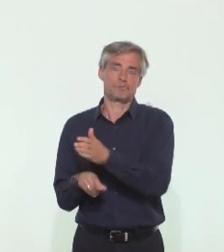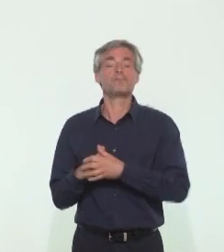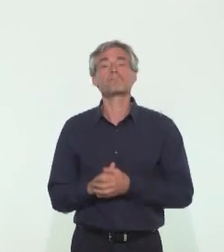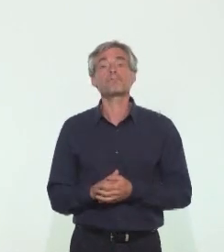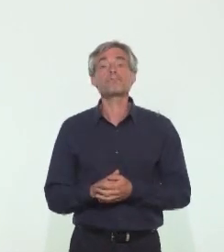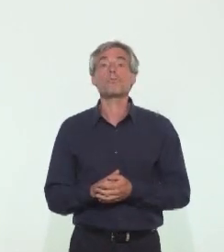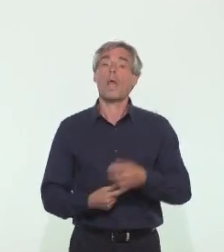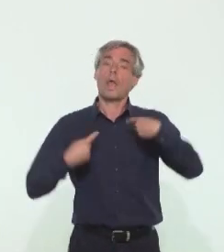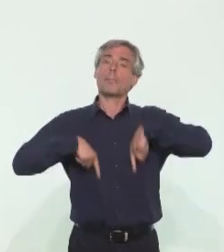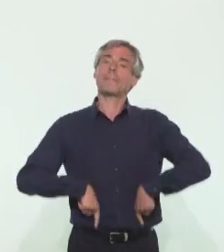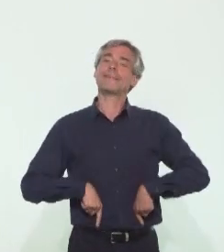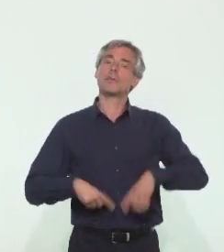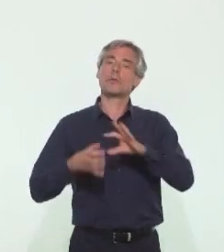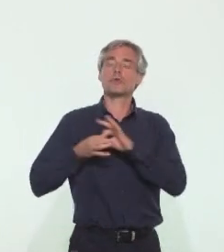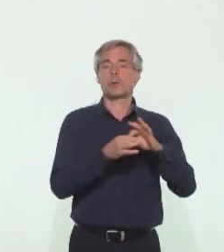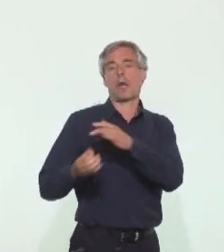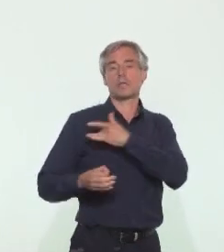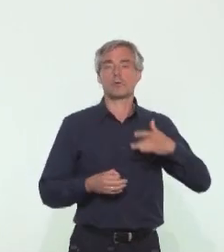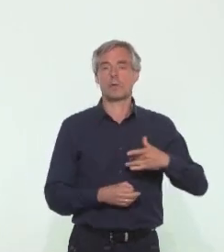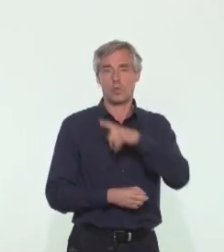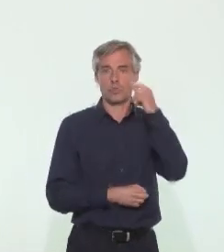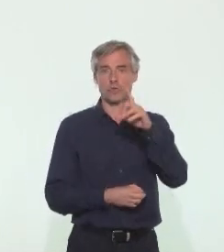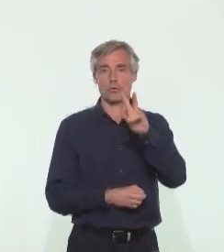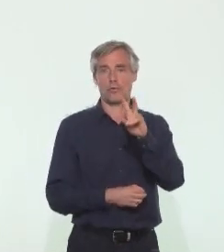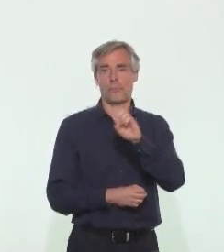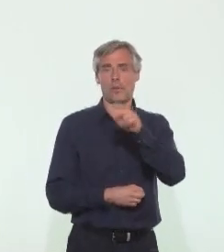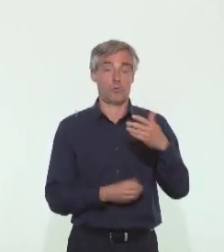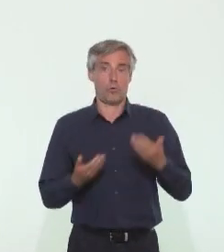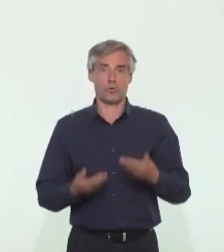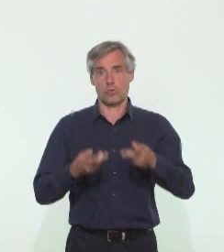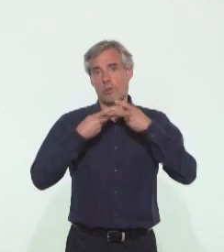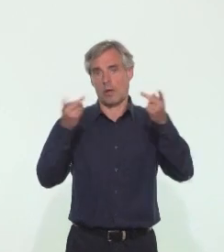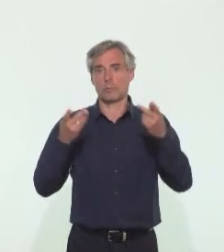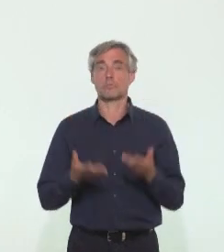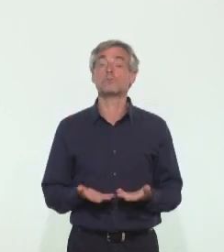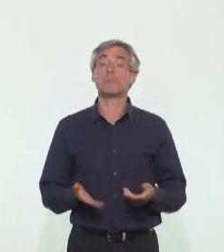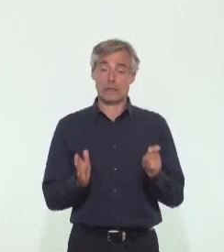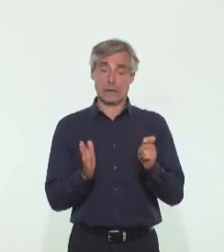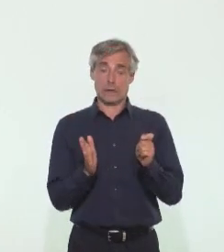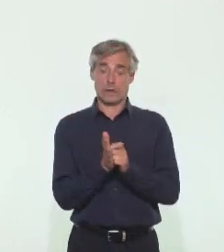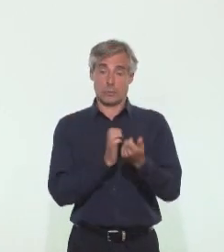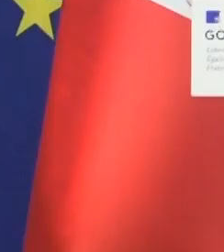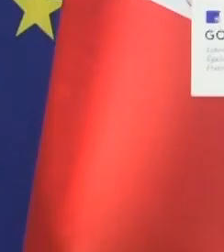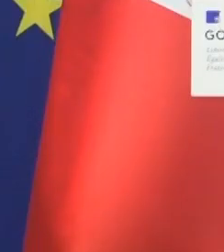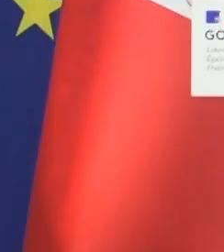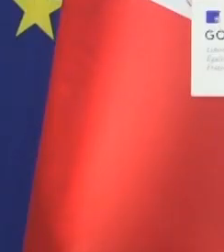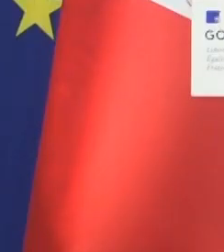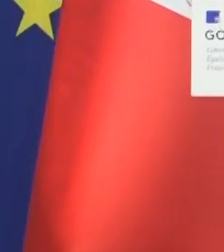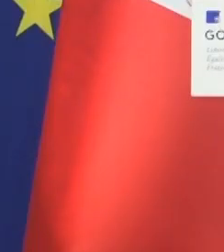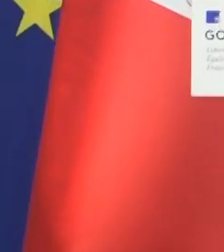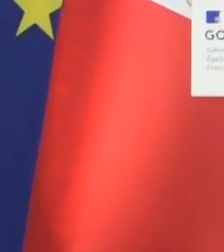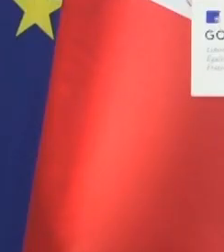Le ministre des Solidarités de la Santé, Olivier Véran, a annoncé aujourd'hui qu'à partir de la semaine prochaine, nous